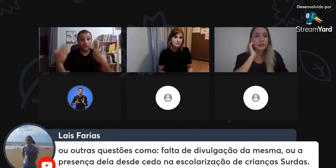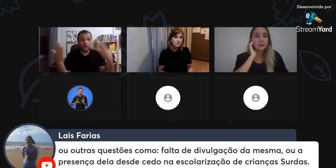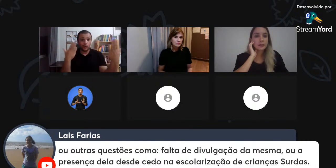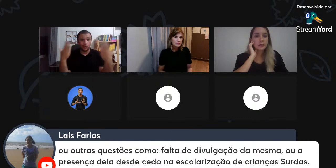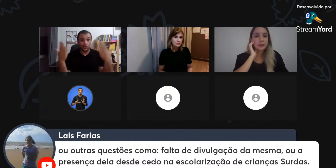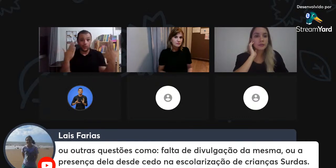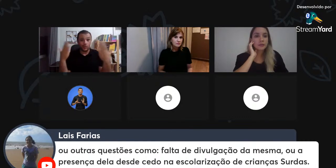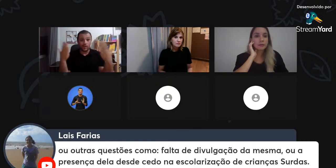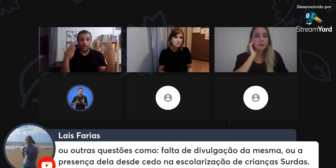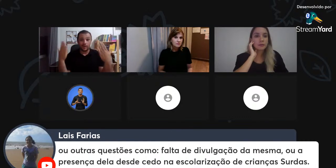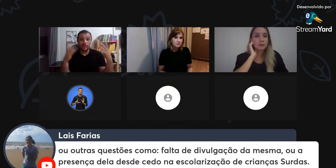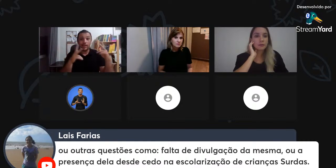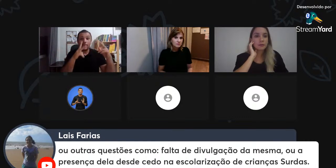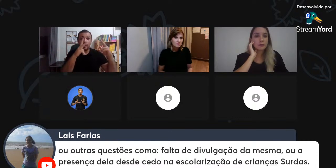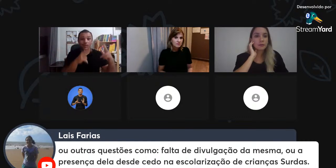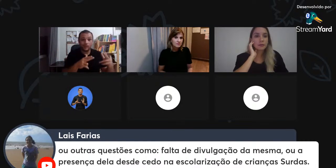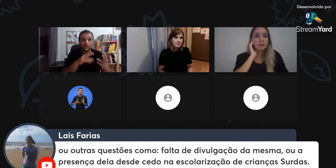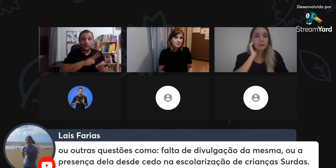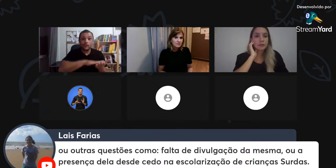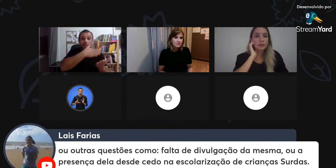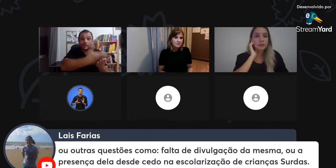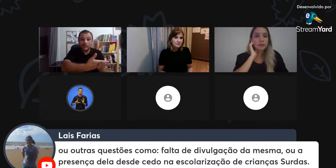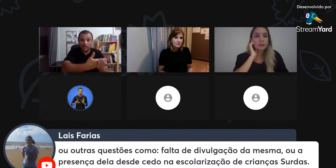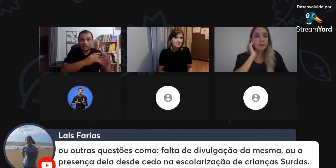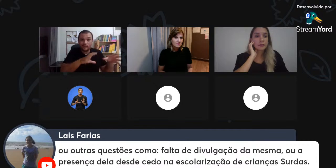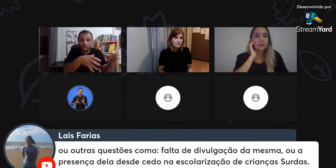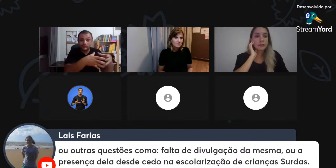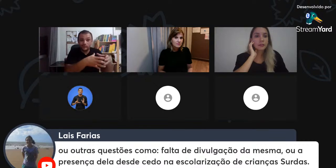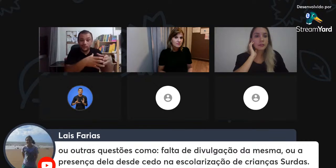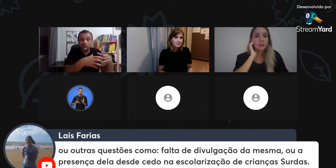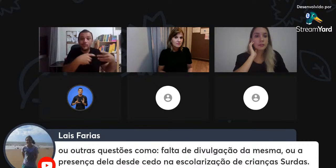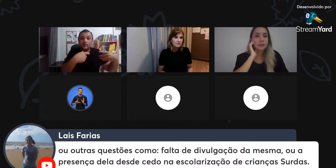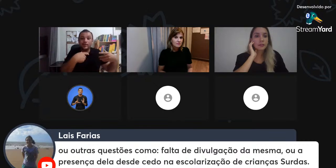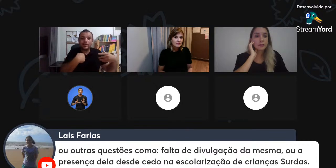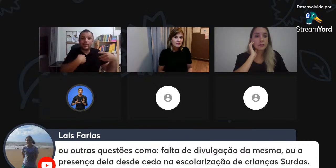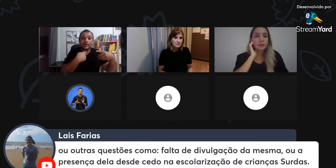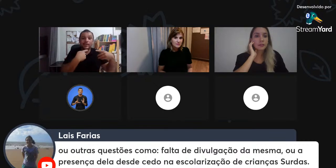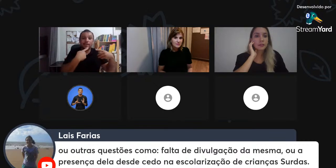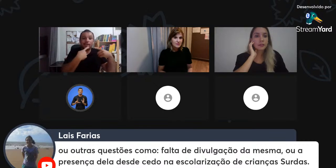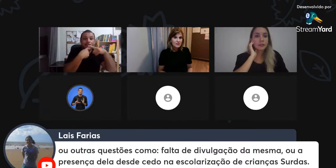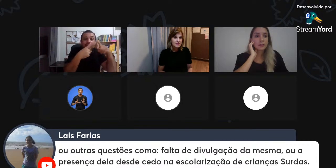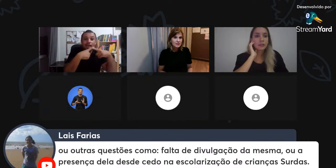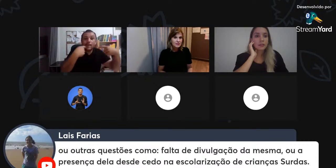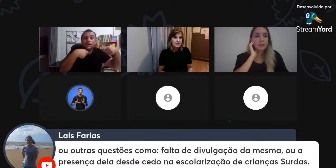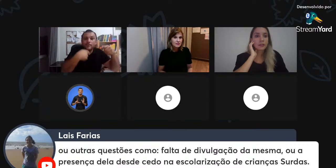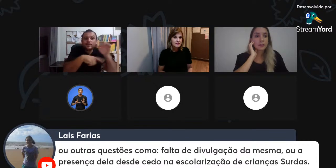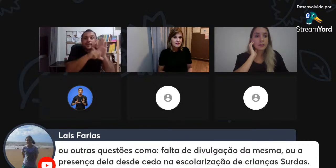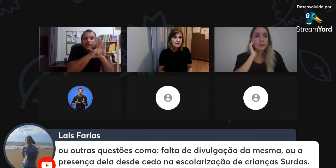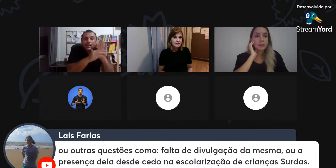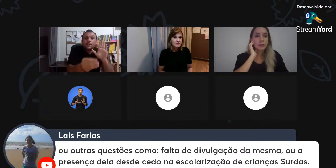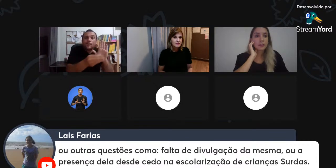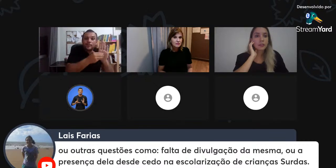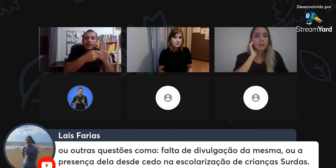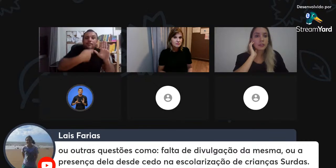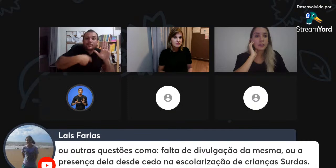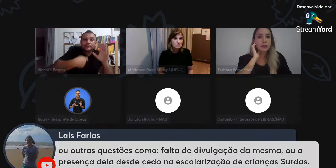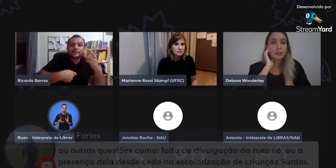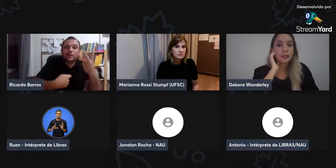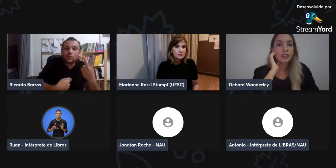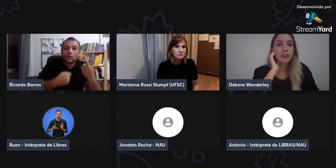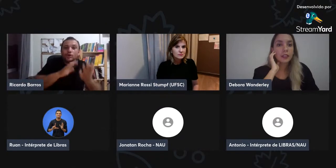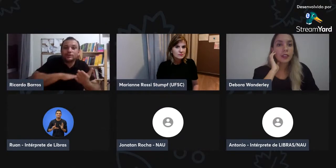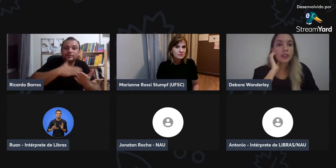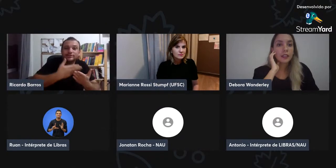relação à escrita de sinais. E nós ficamos nesse entrave ou não? Porque